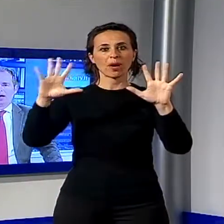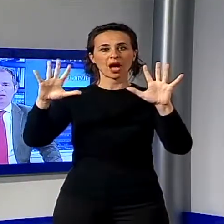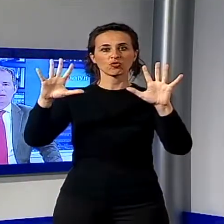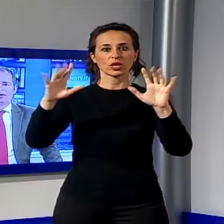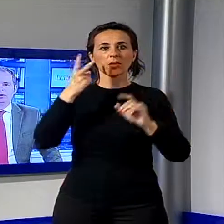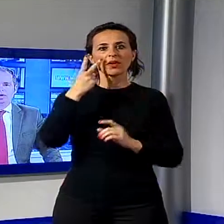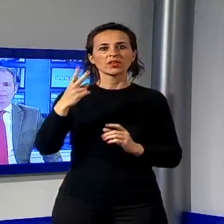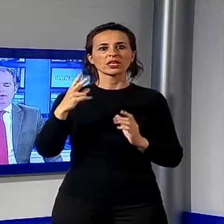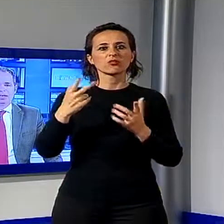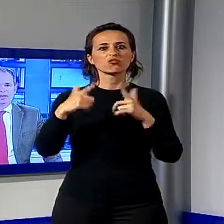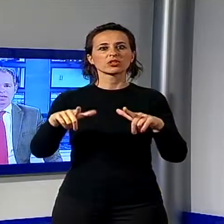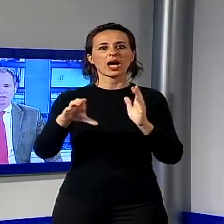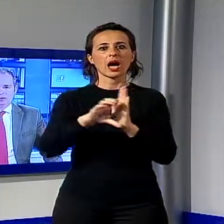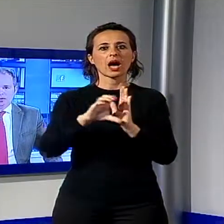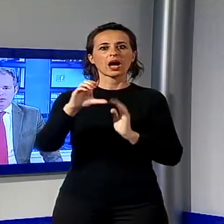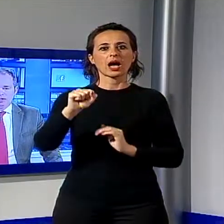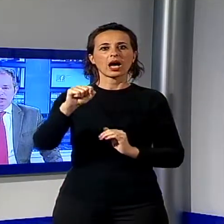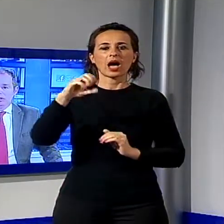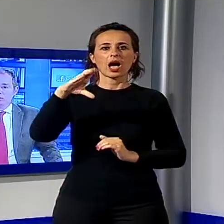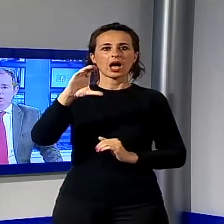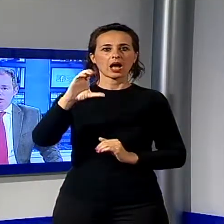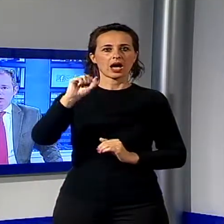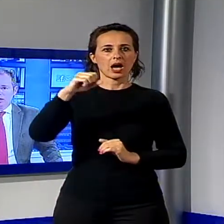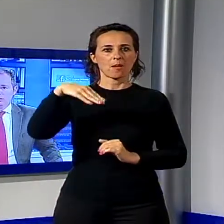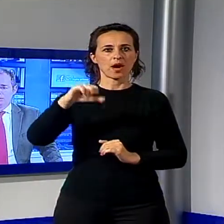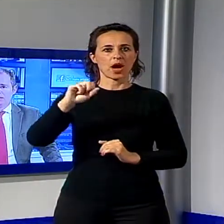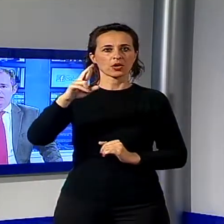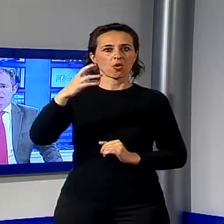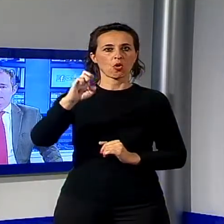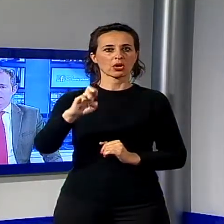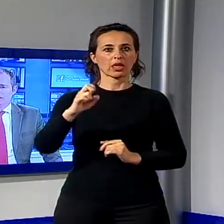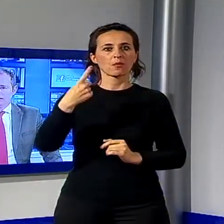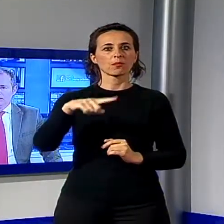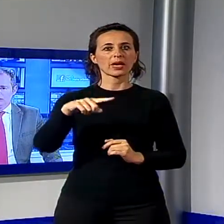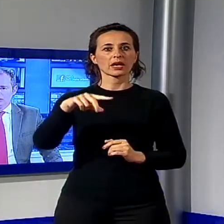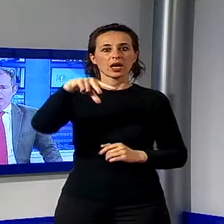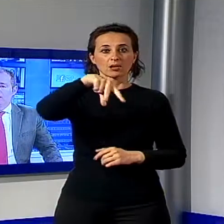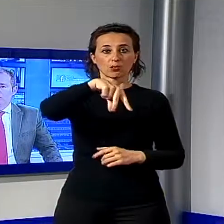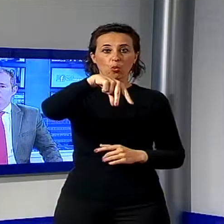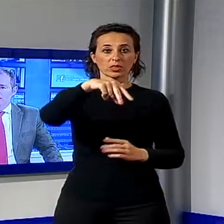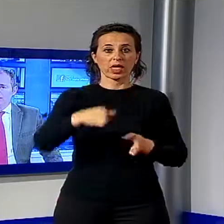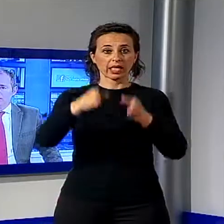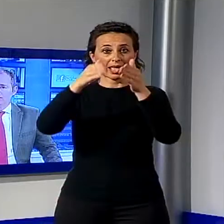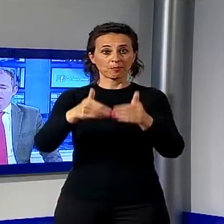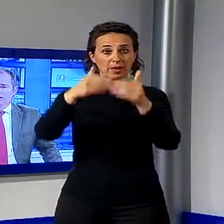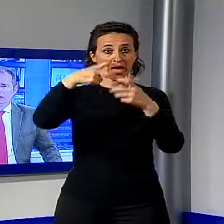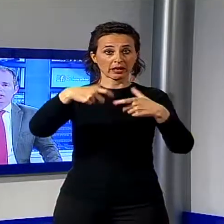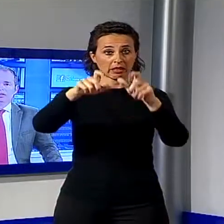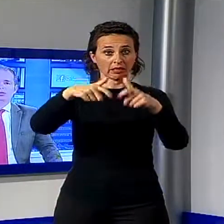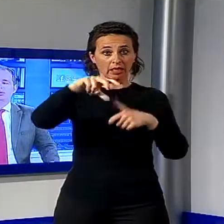Camaiorre per vedere le operazioni di rimozione della cuspide del campanile di Santa Croce che era caduto e si era conficcato nel tetto di